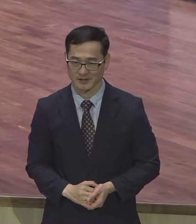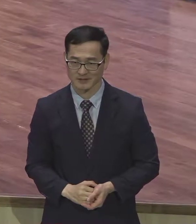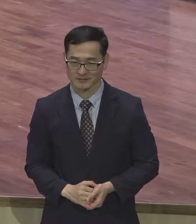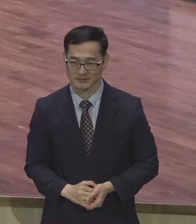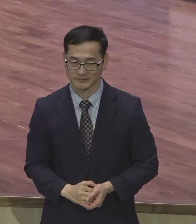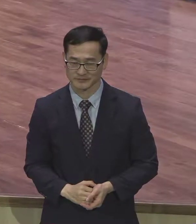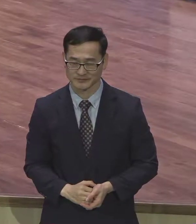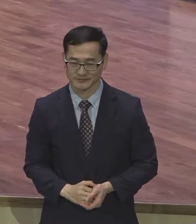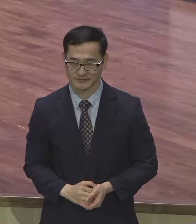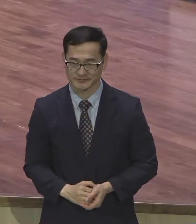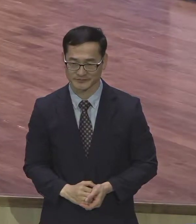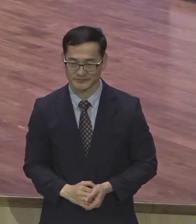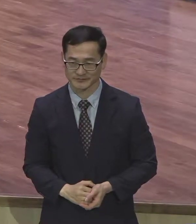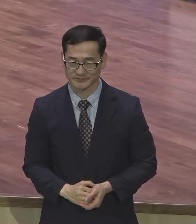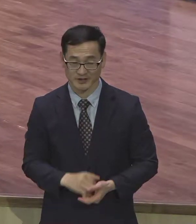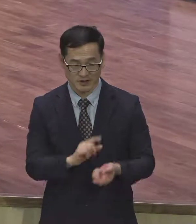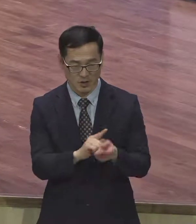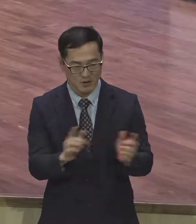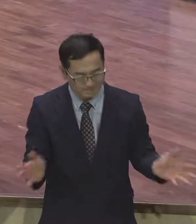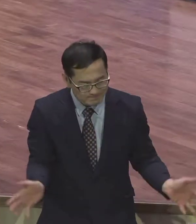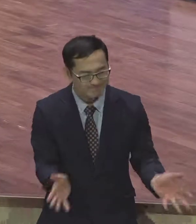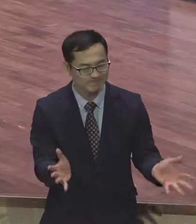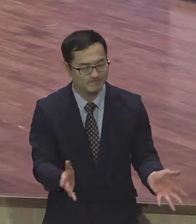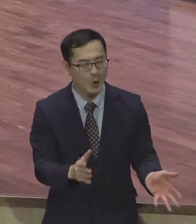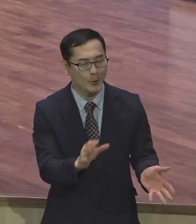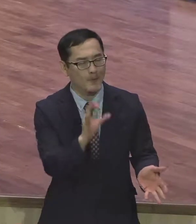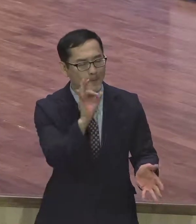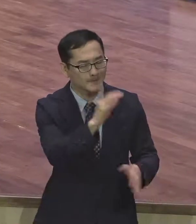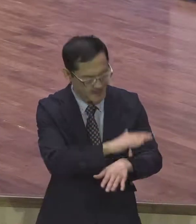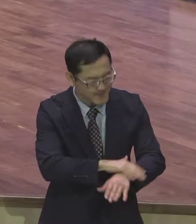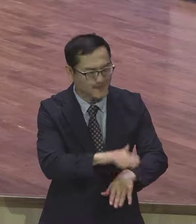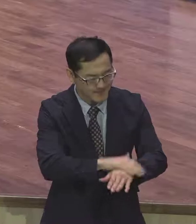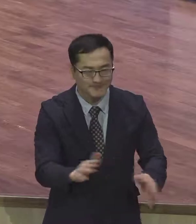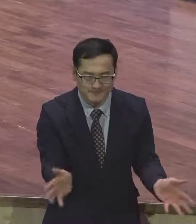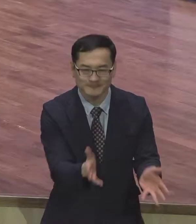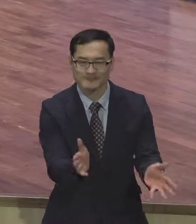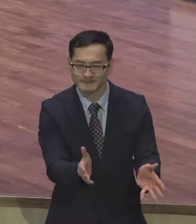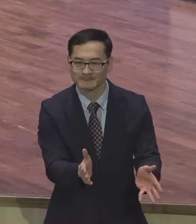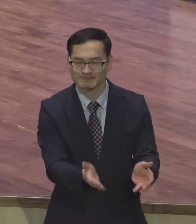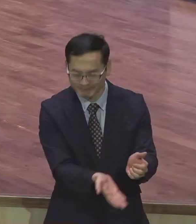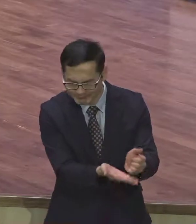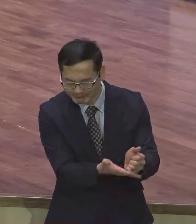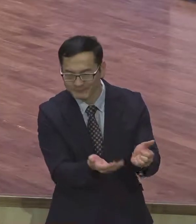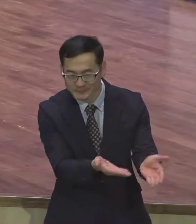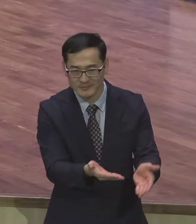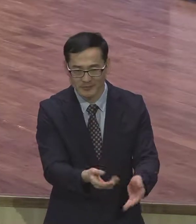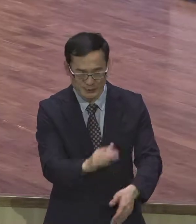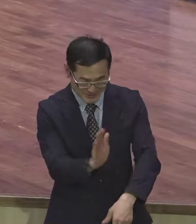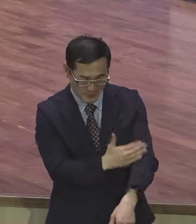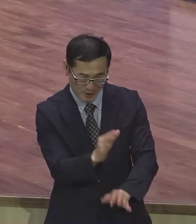서로 격리해주고 인정해주고 지지해주고 서로 좀 잘 못해도 잘 안 돼주고